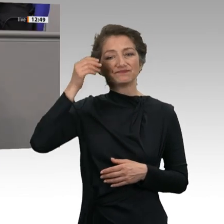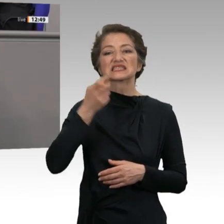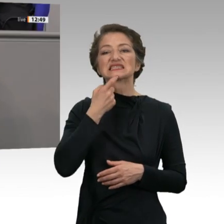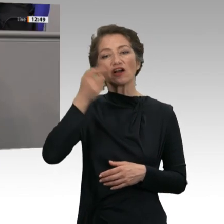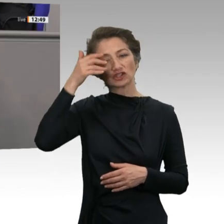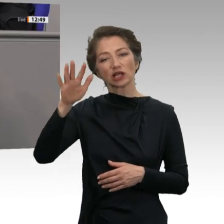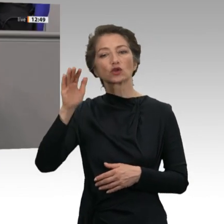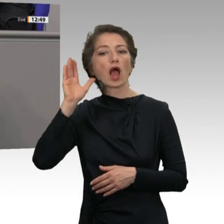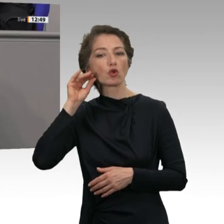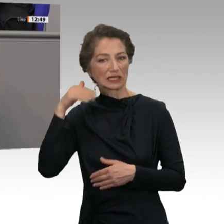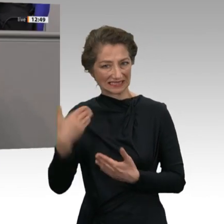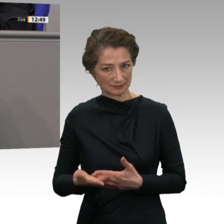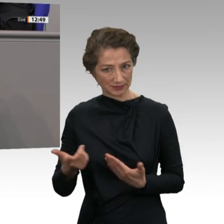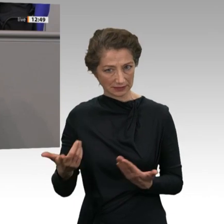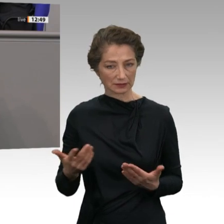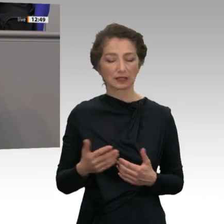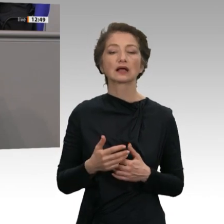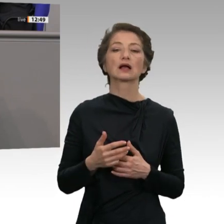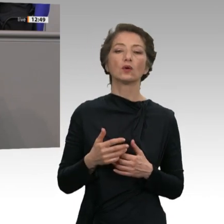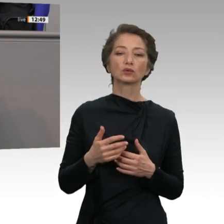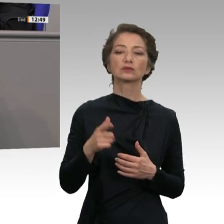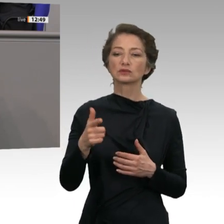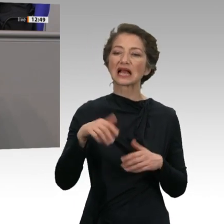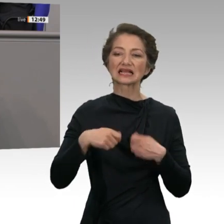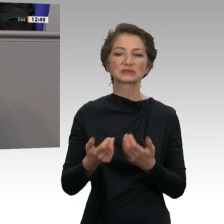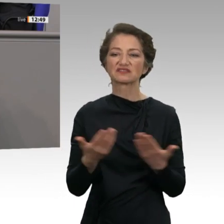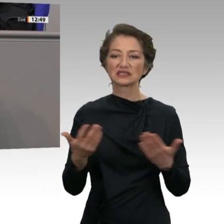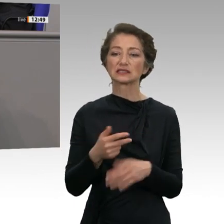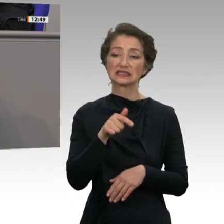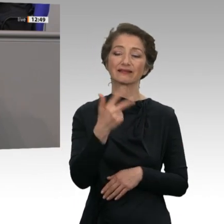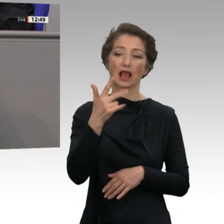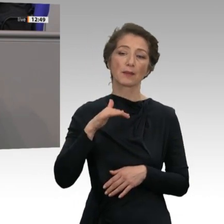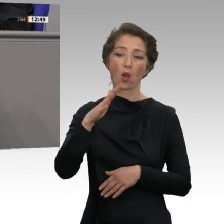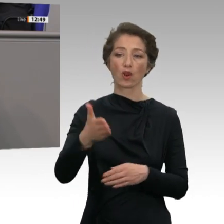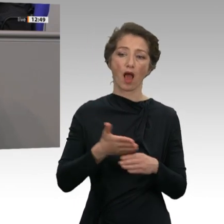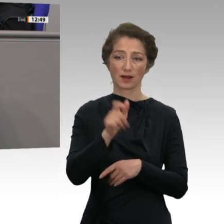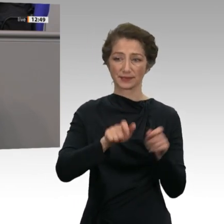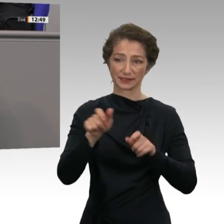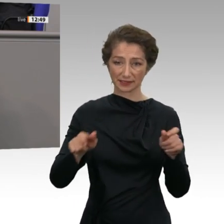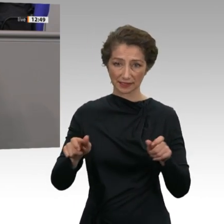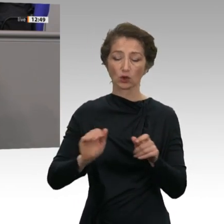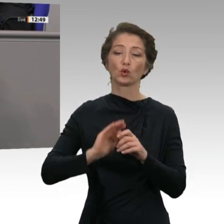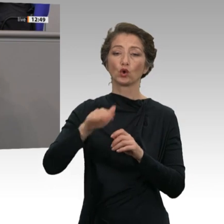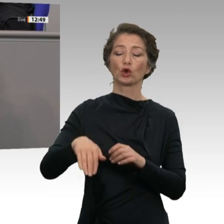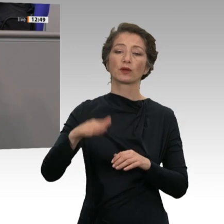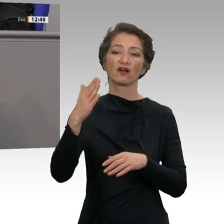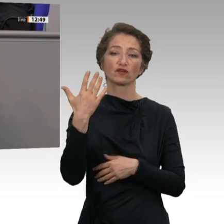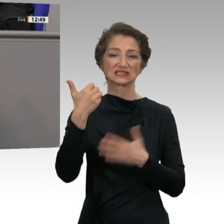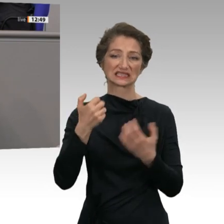Mehr als die Hälfte der drei Millionen Armen jenseits der 65 werden von der sogenannten Grundrente der